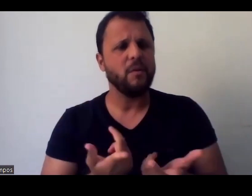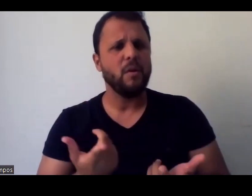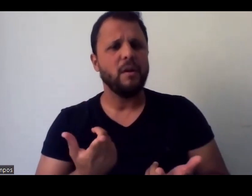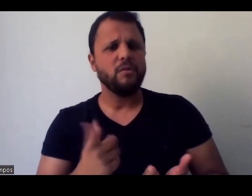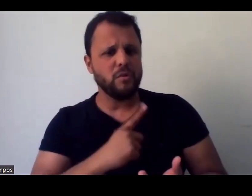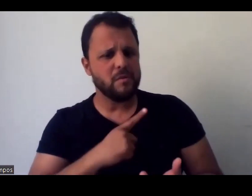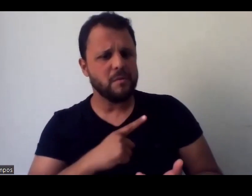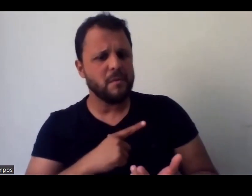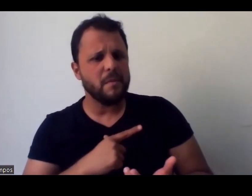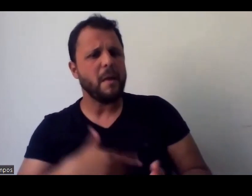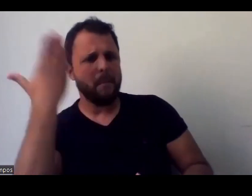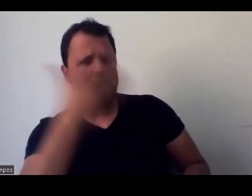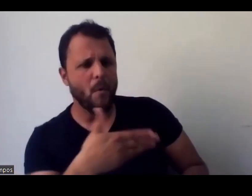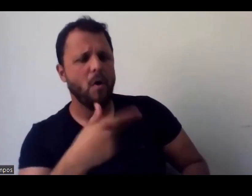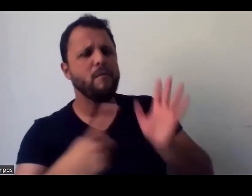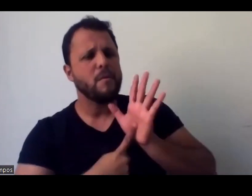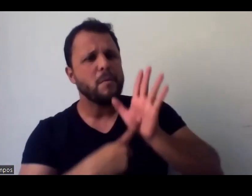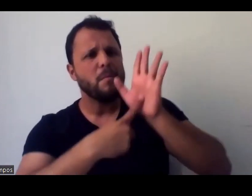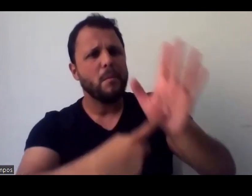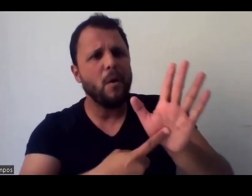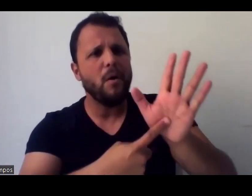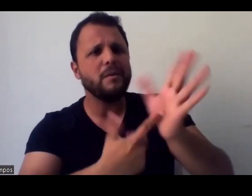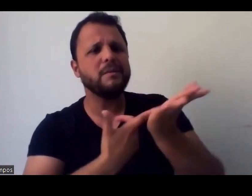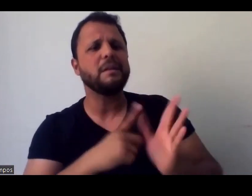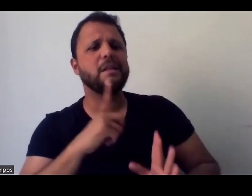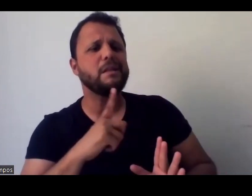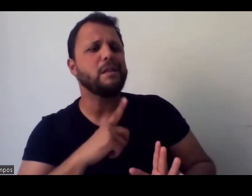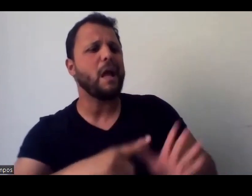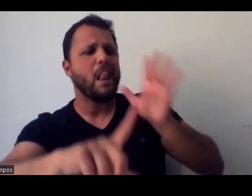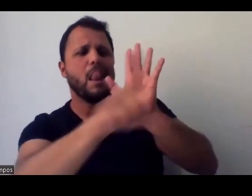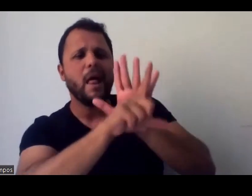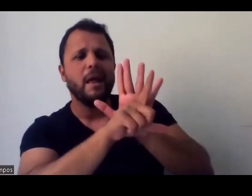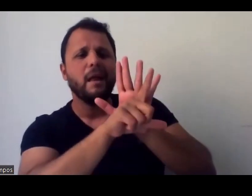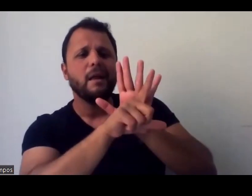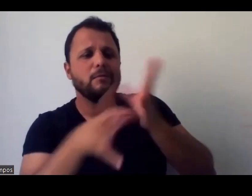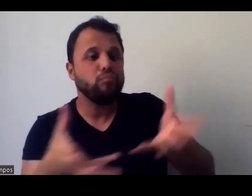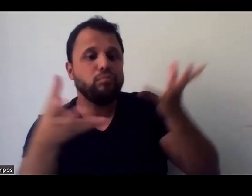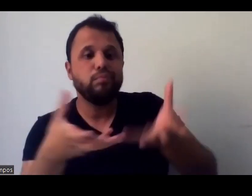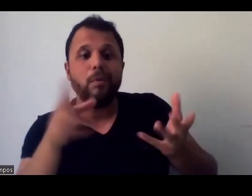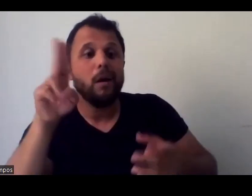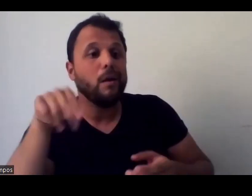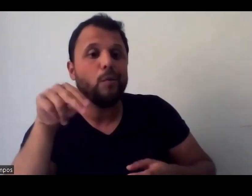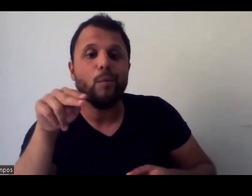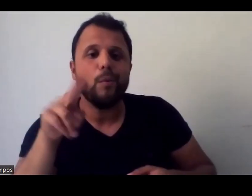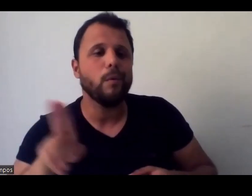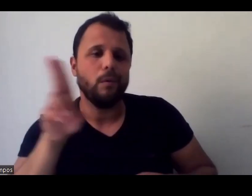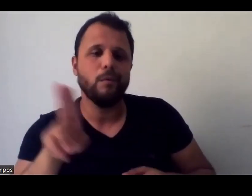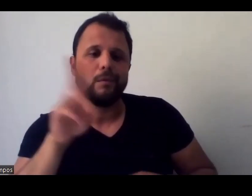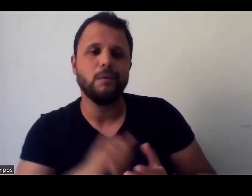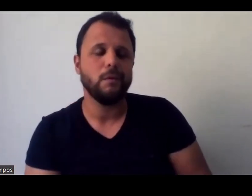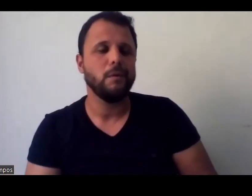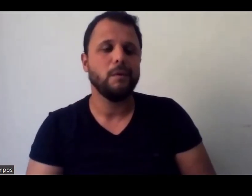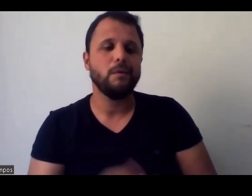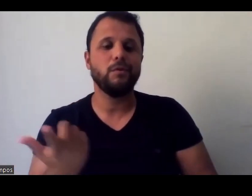leis de fomento à cultura que são lá, nem são utilizadas, a gente vê, quando a gente vê as verbas voltando para Brasília,